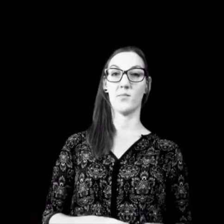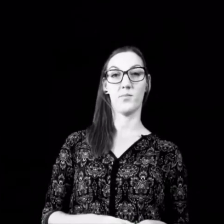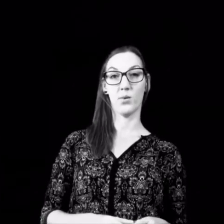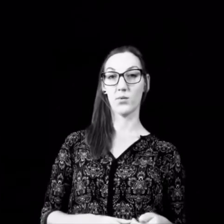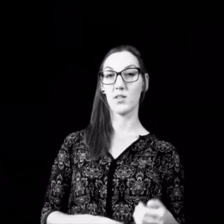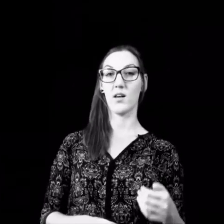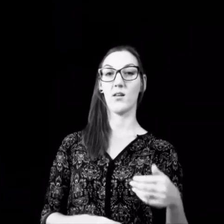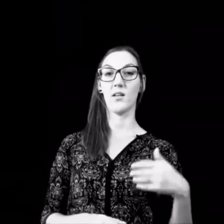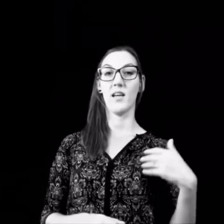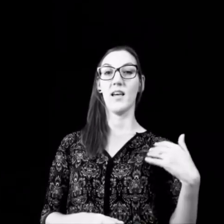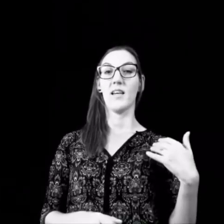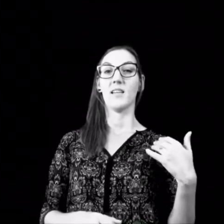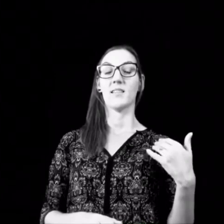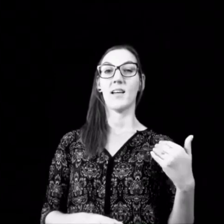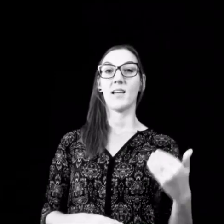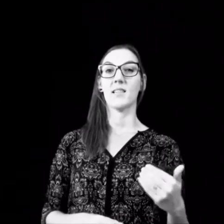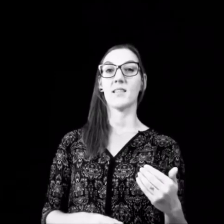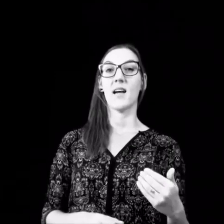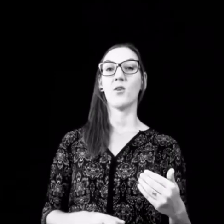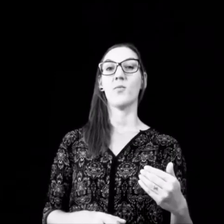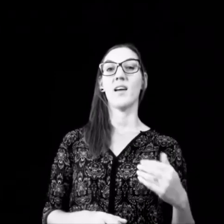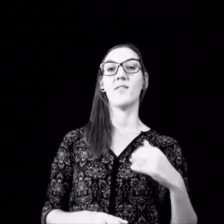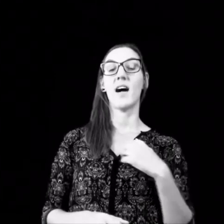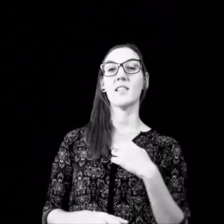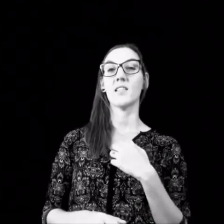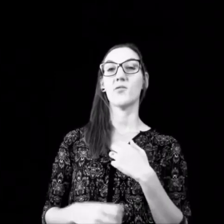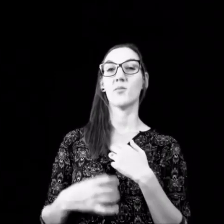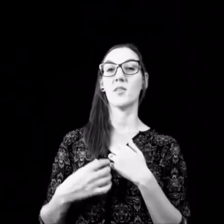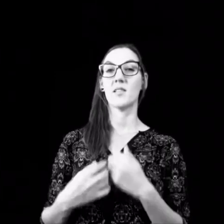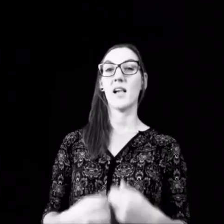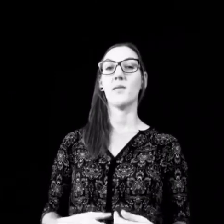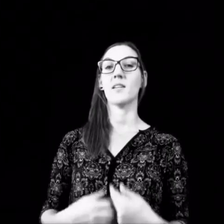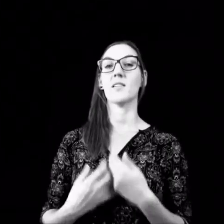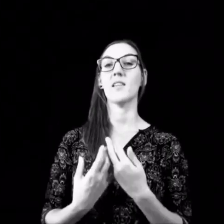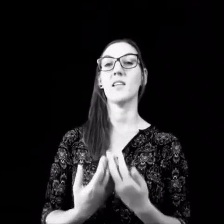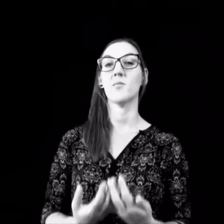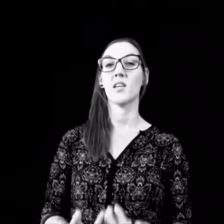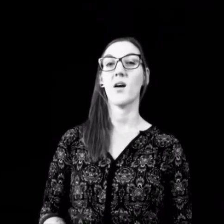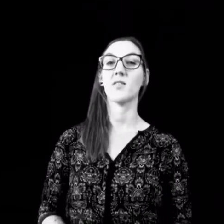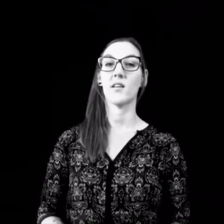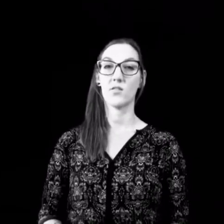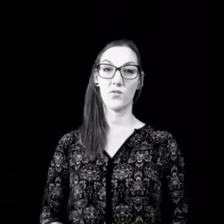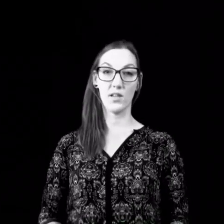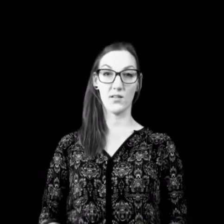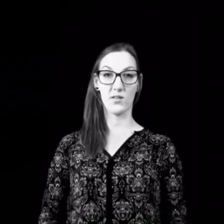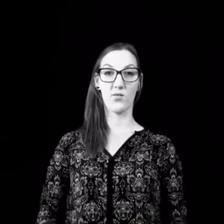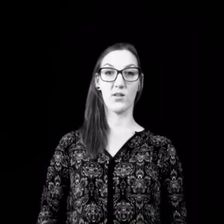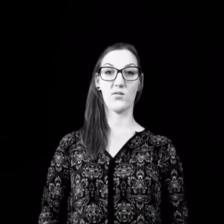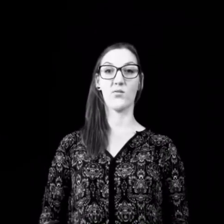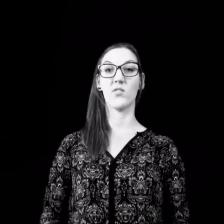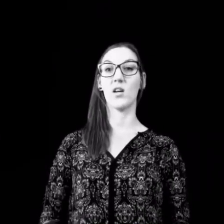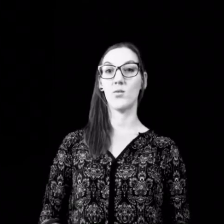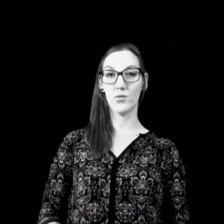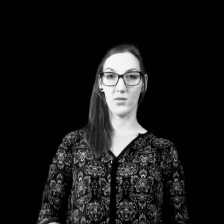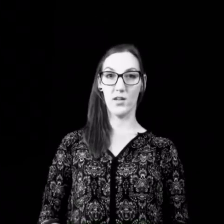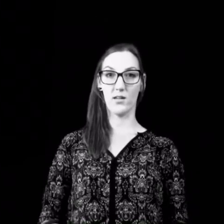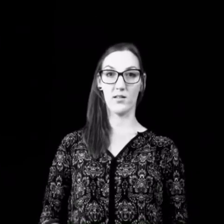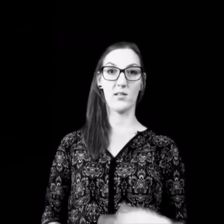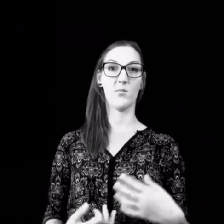Punkt auch. Da geht es darum, erwarte ich von mir selber, dass ich mich aus einer schwierigen Situation wieder lösen kann, dass ich sie